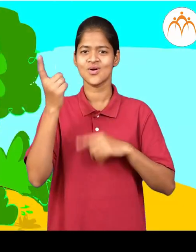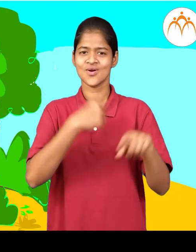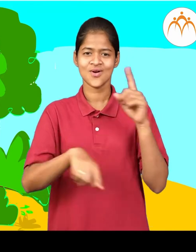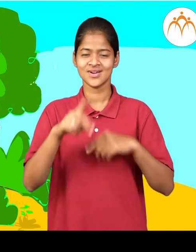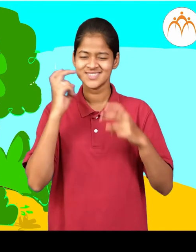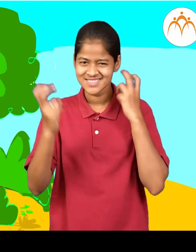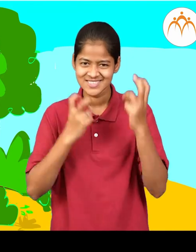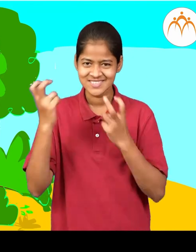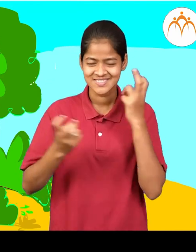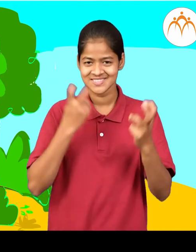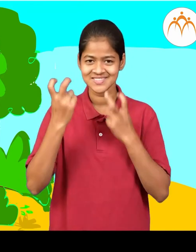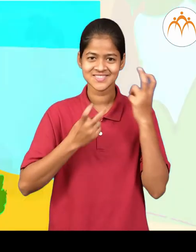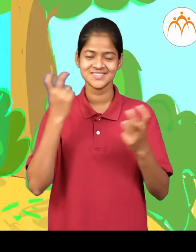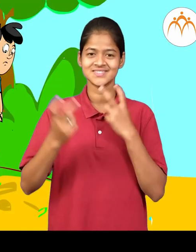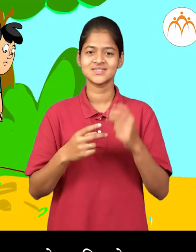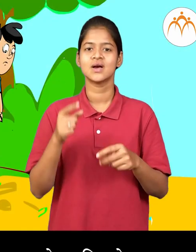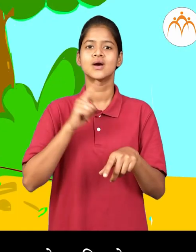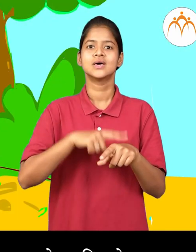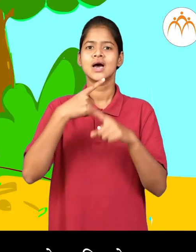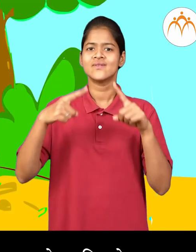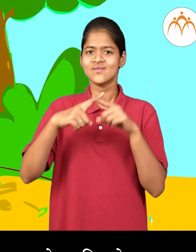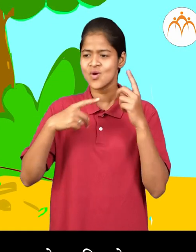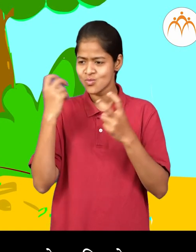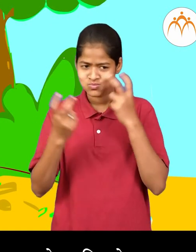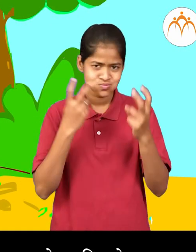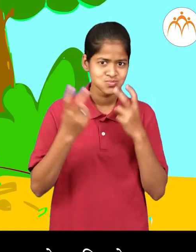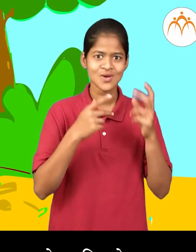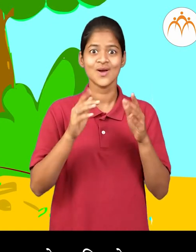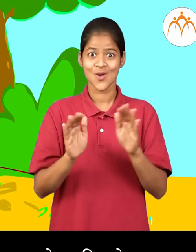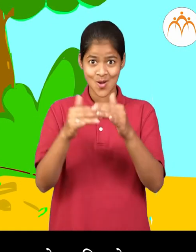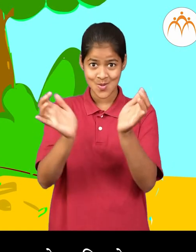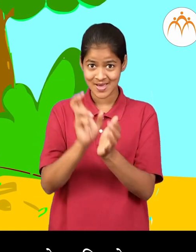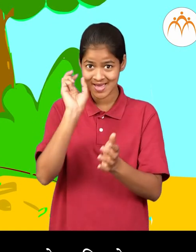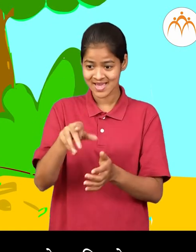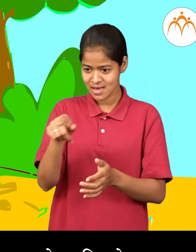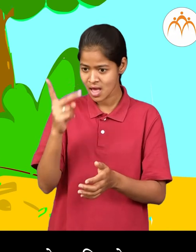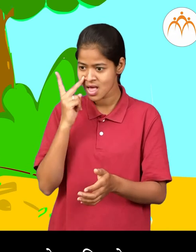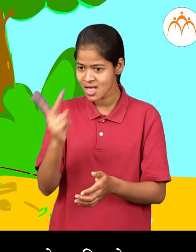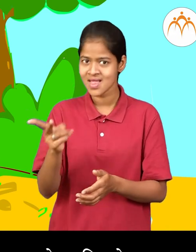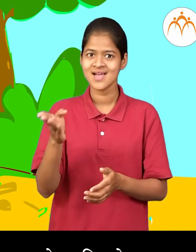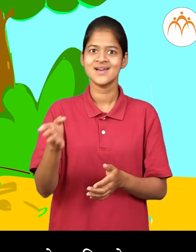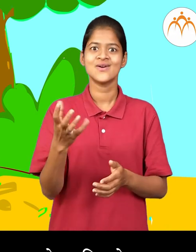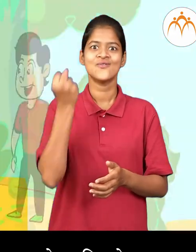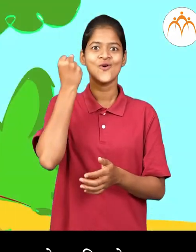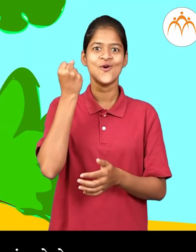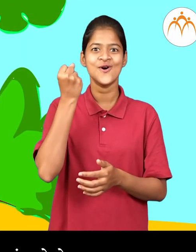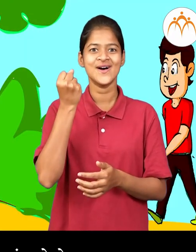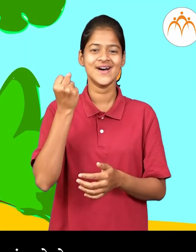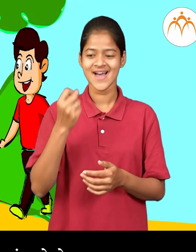चेंडु खूब शोत्तात. थोड़्या वेलाने एका कुंडित चेंडु सापडलेला दिसतो.